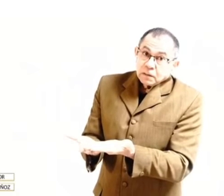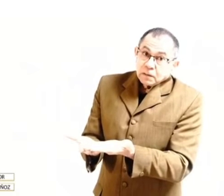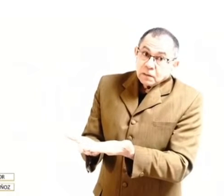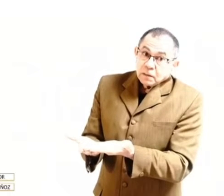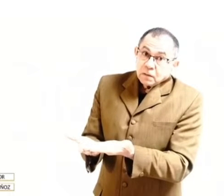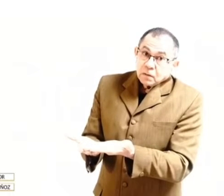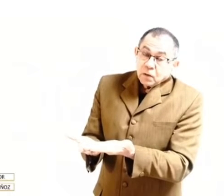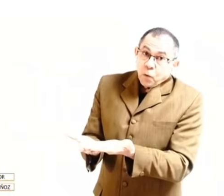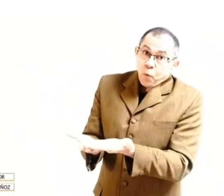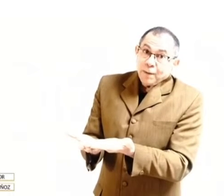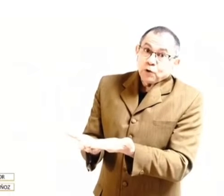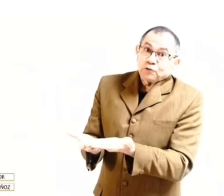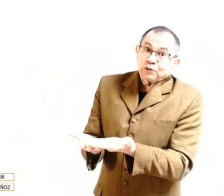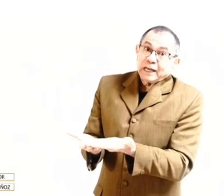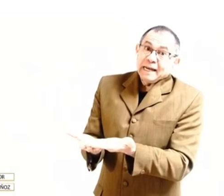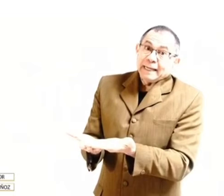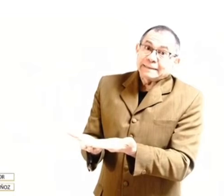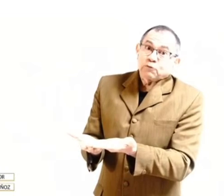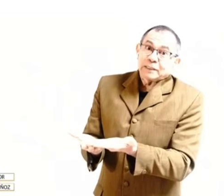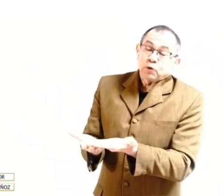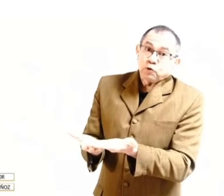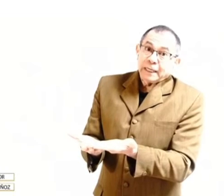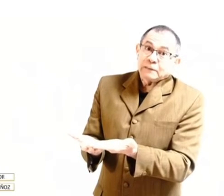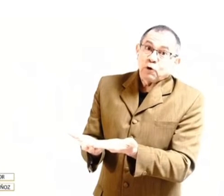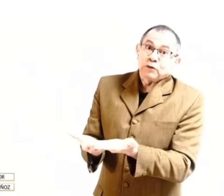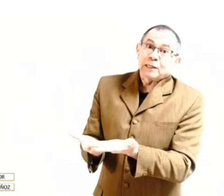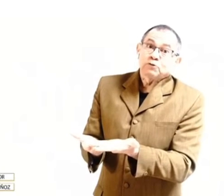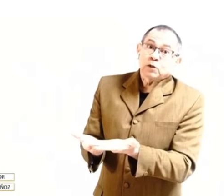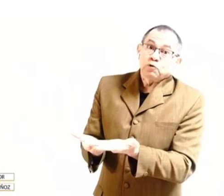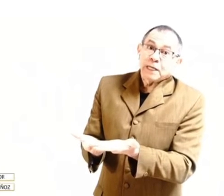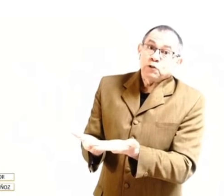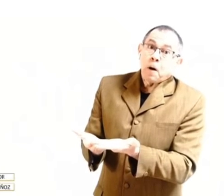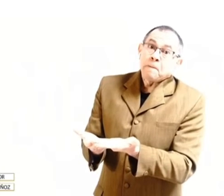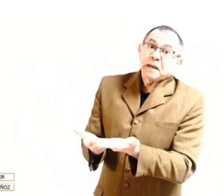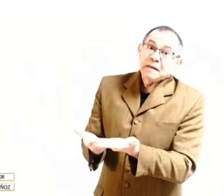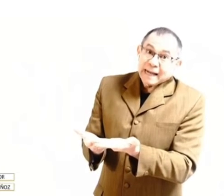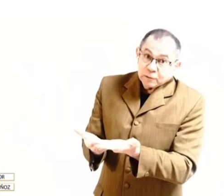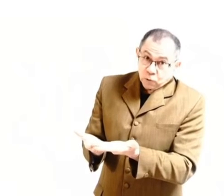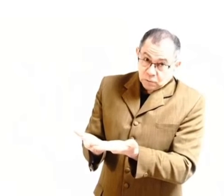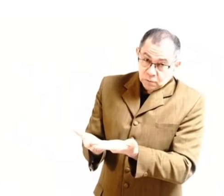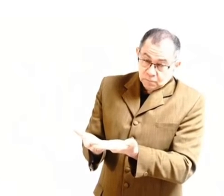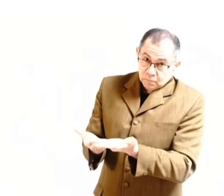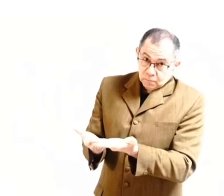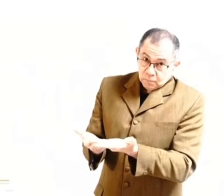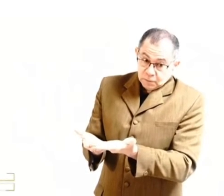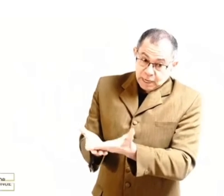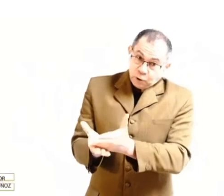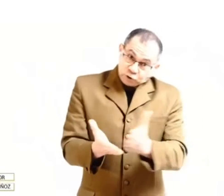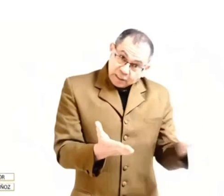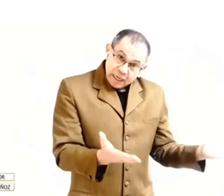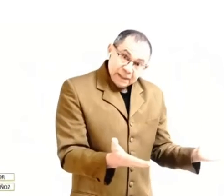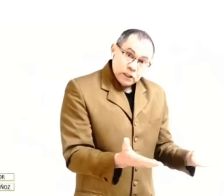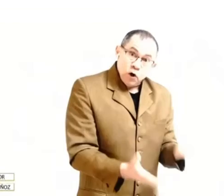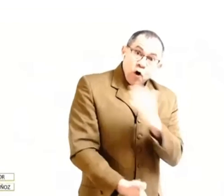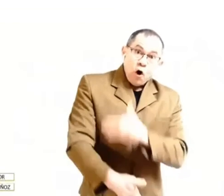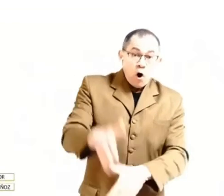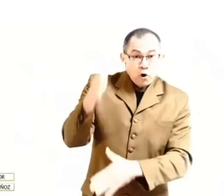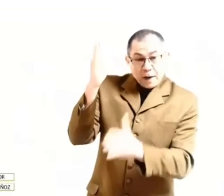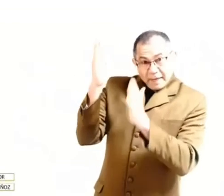cual doctrina usted está escuchando o predicando la de los escribas o la de